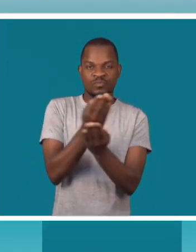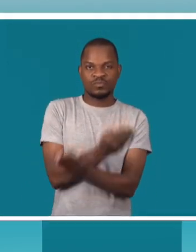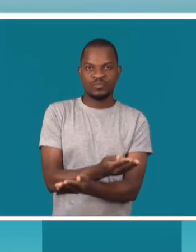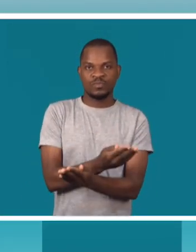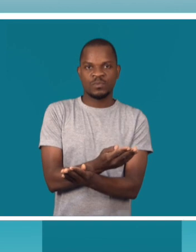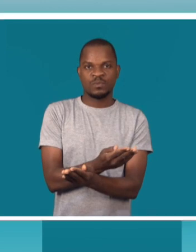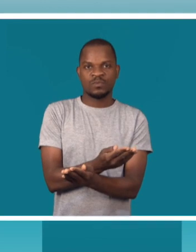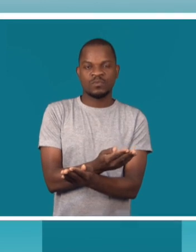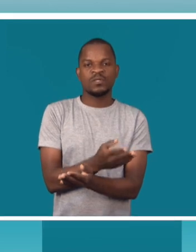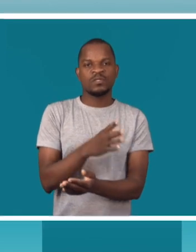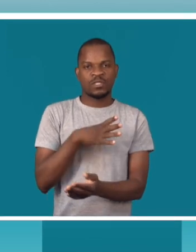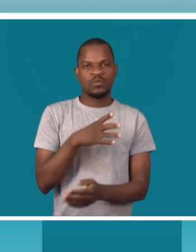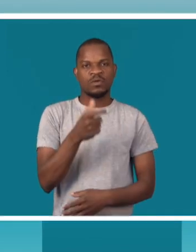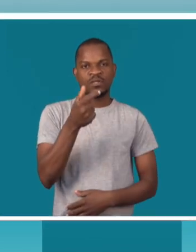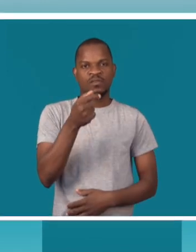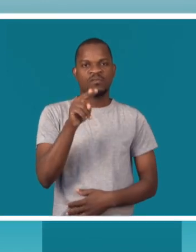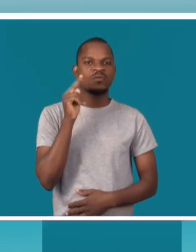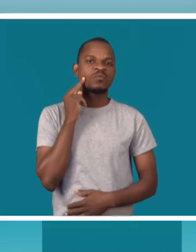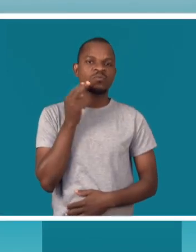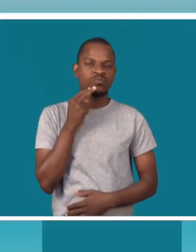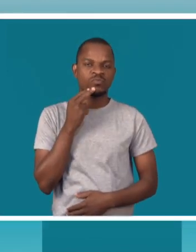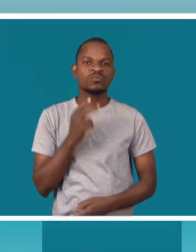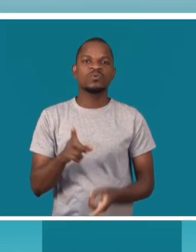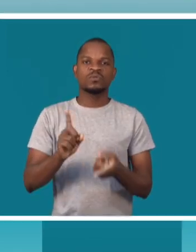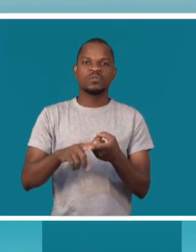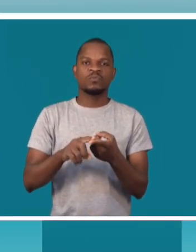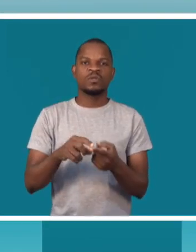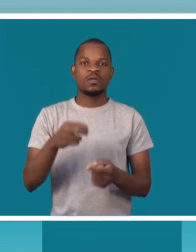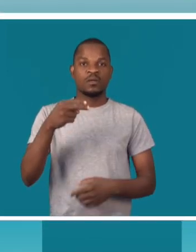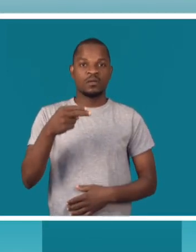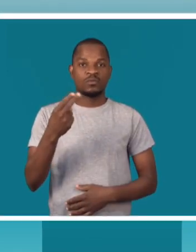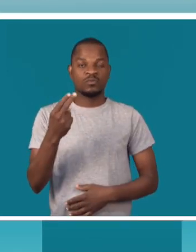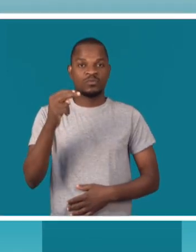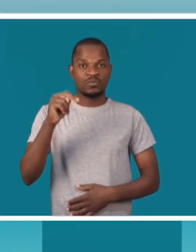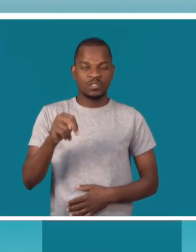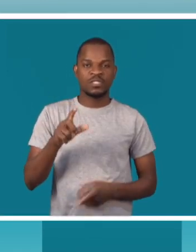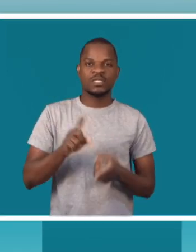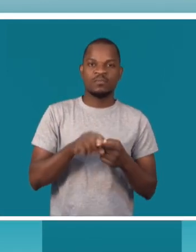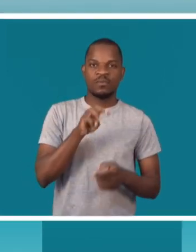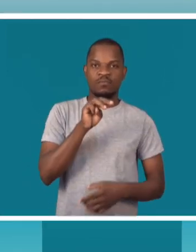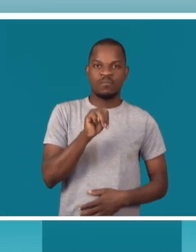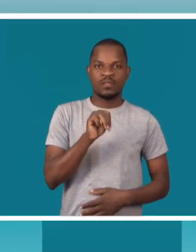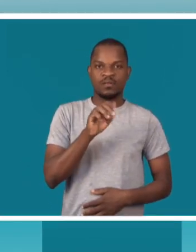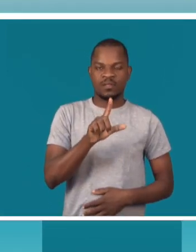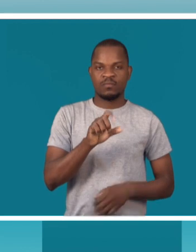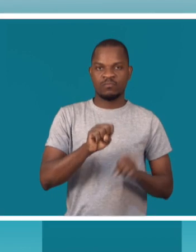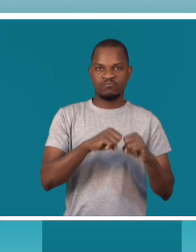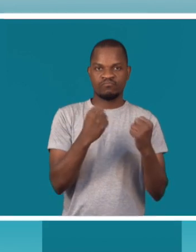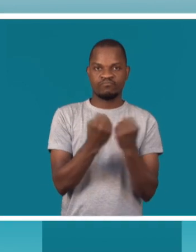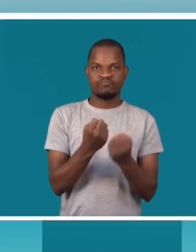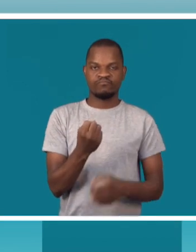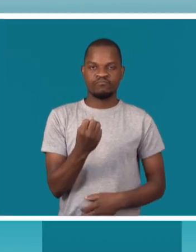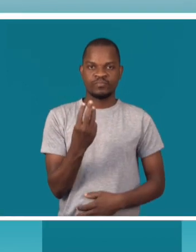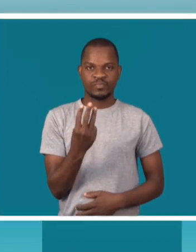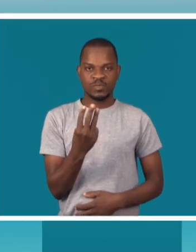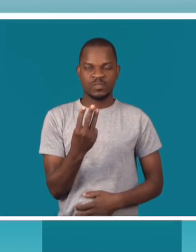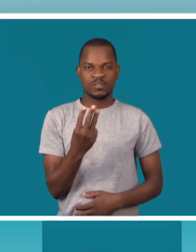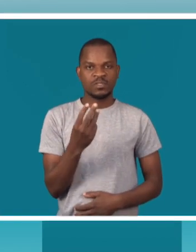TV Surdo, HD, H2N e Media Lab, sabemos que claramente